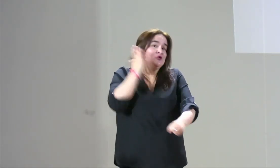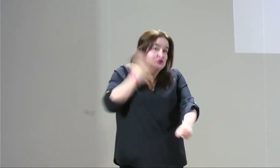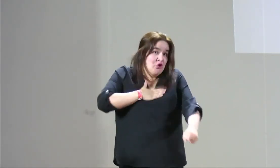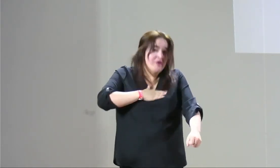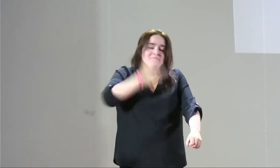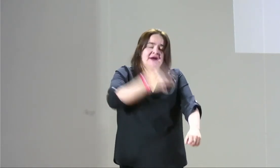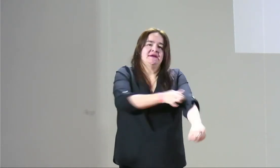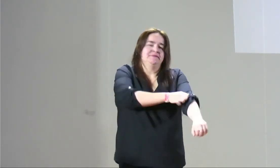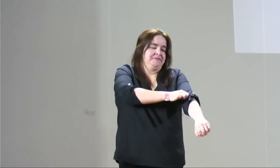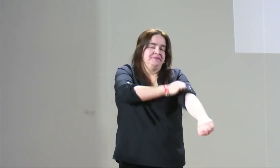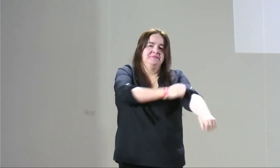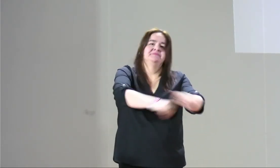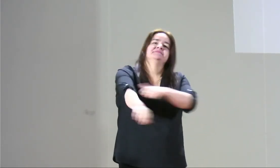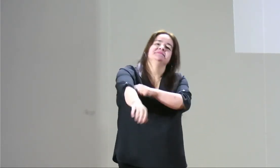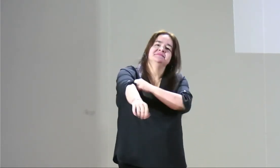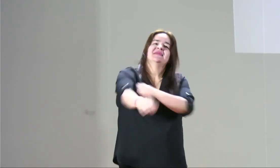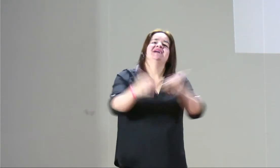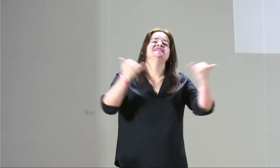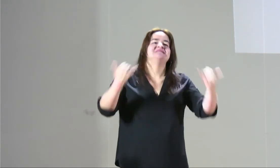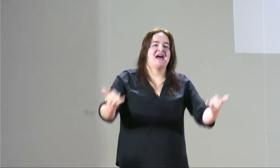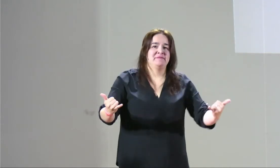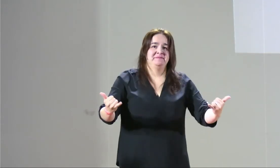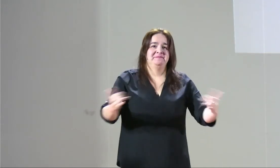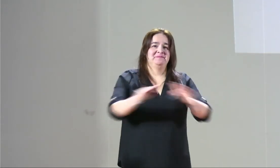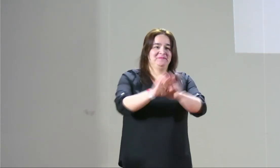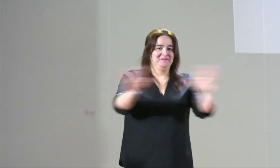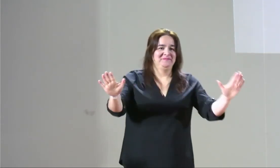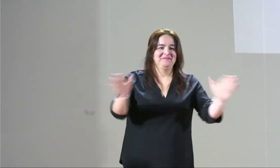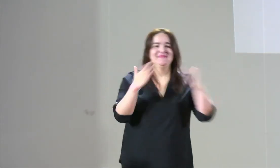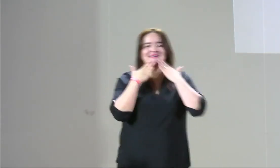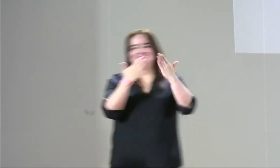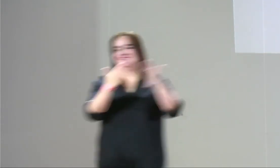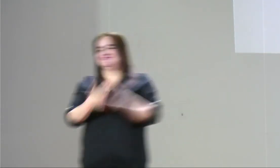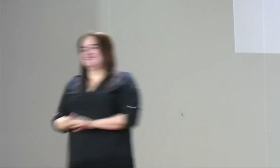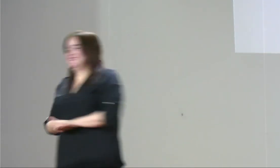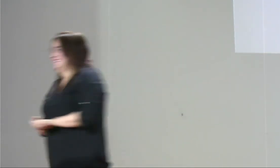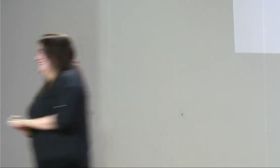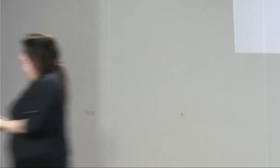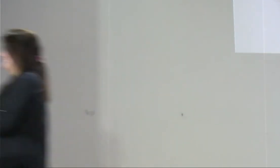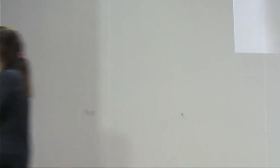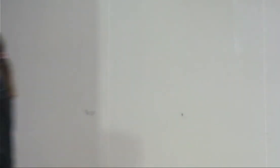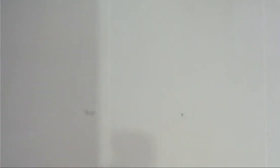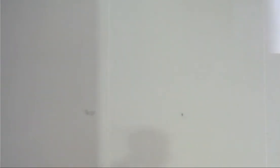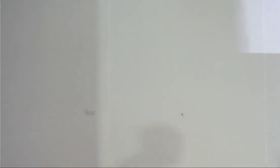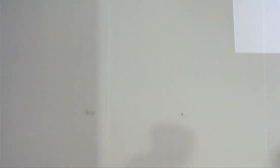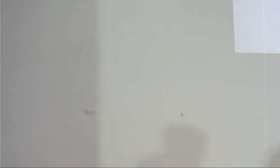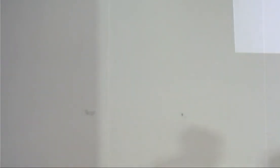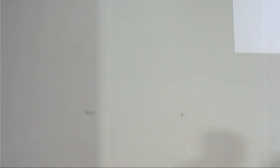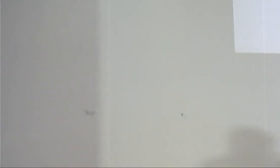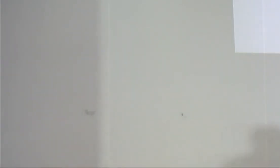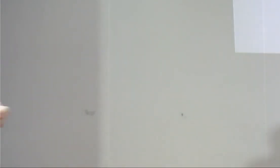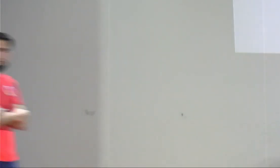Porque administrativamente la mayoría de los cargos son hombres. Necesitamos trabajar para que esos cargos también sean asumidos por mujeres.